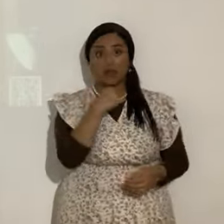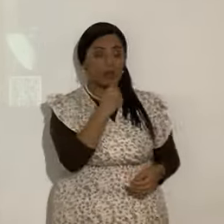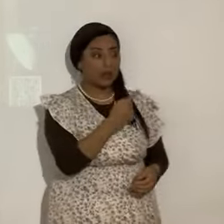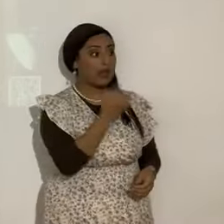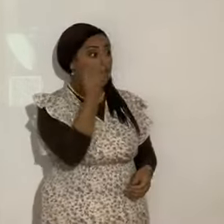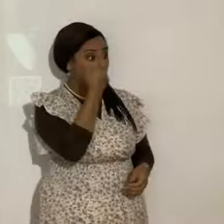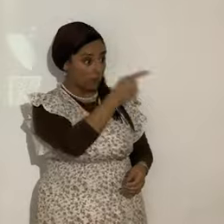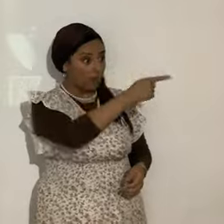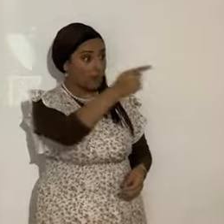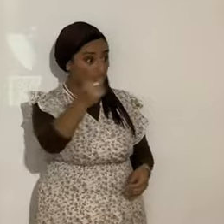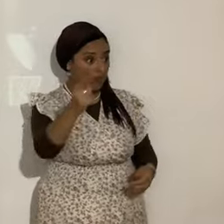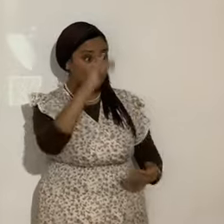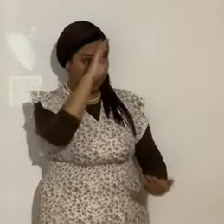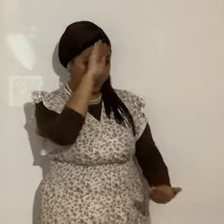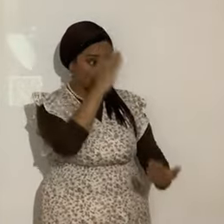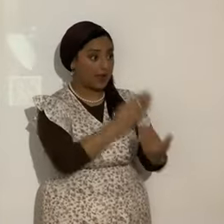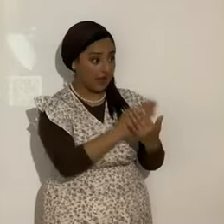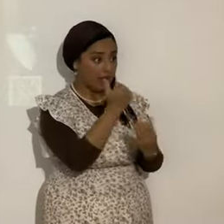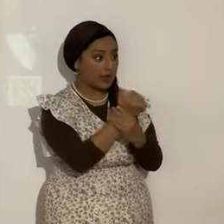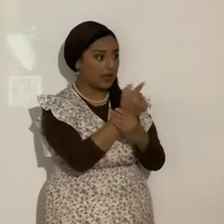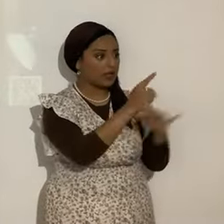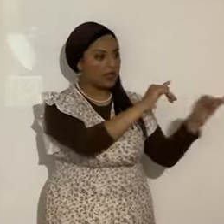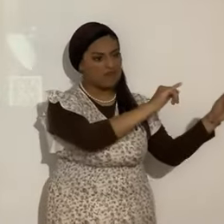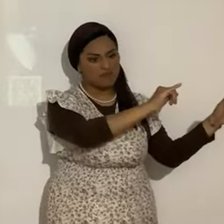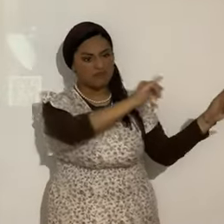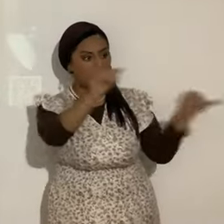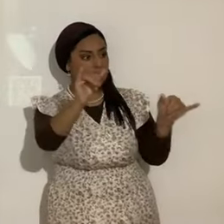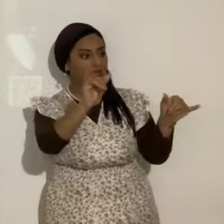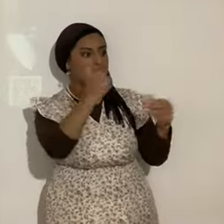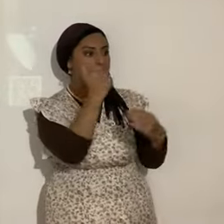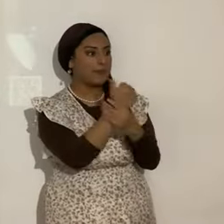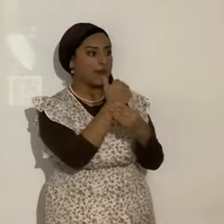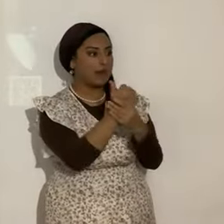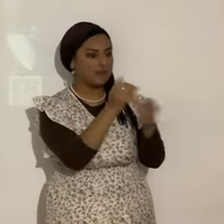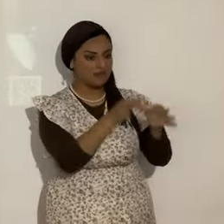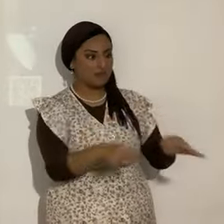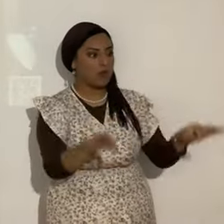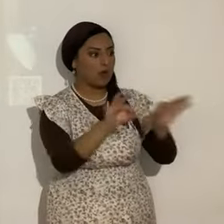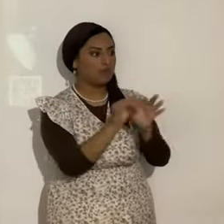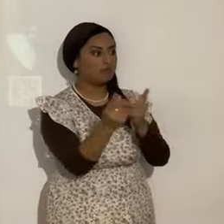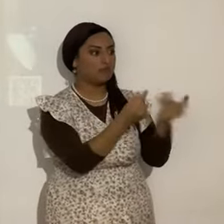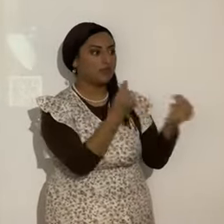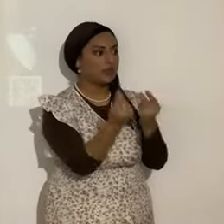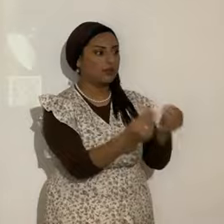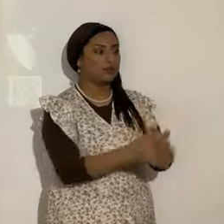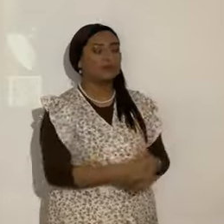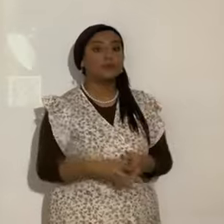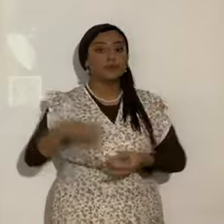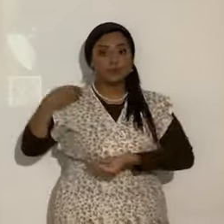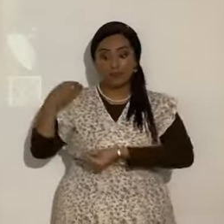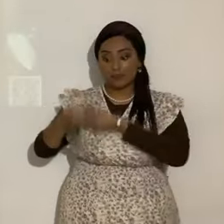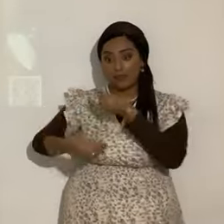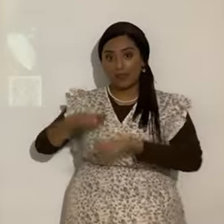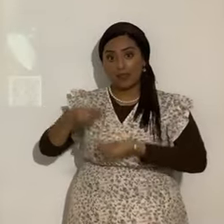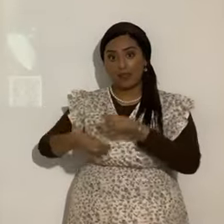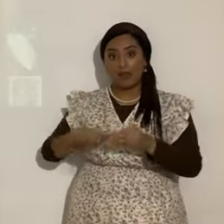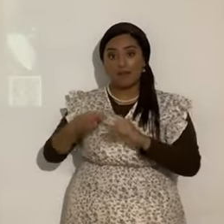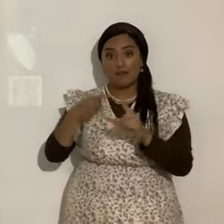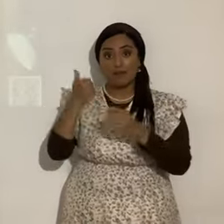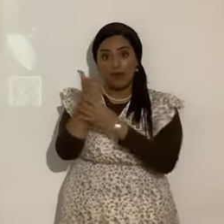hijos de Abraham, las obras de Abraham haríais. Los descendientes de Abraham creemos